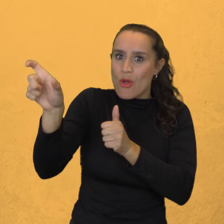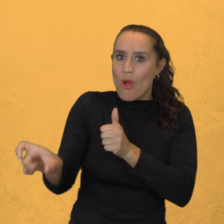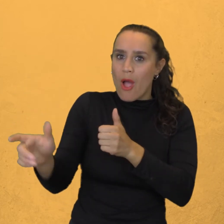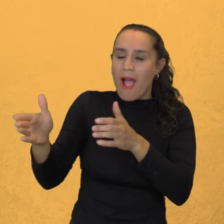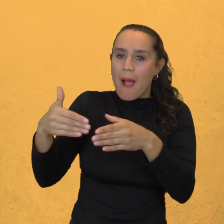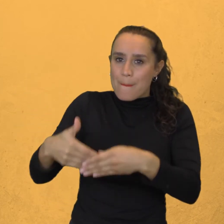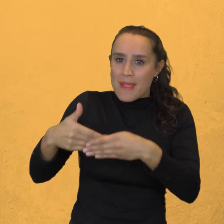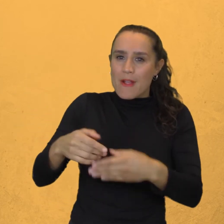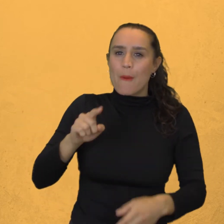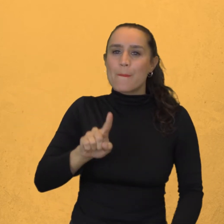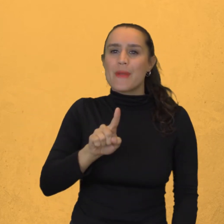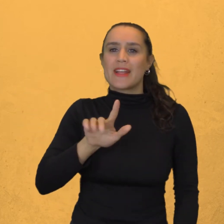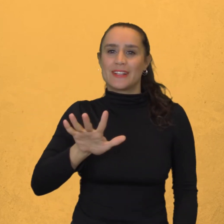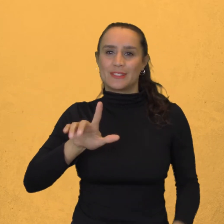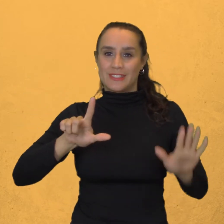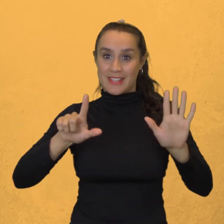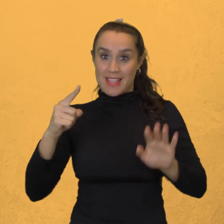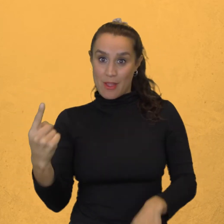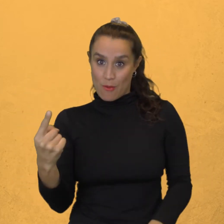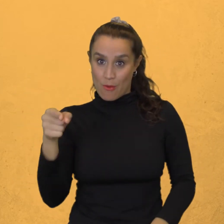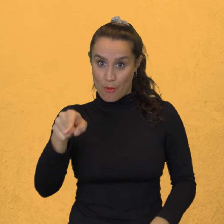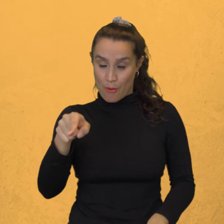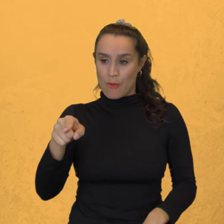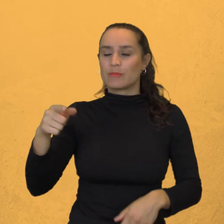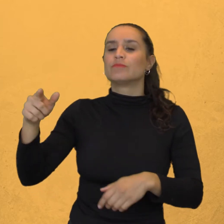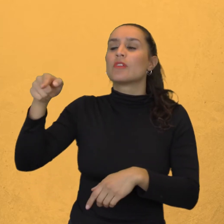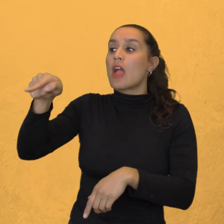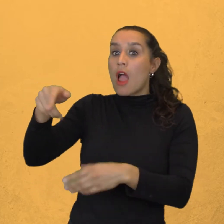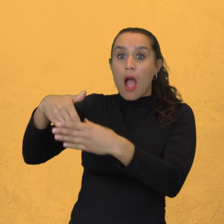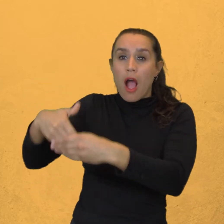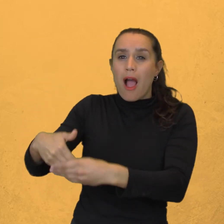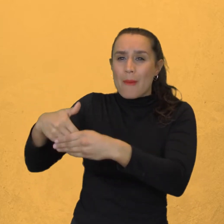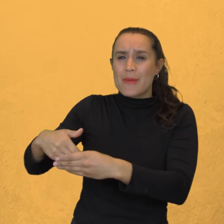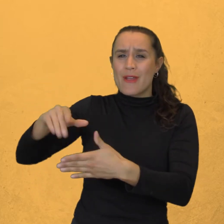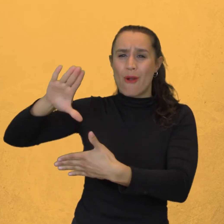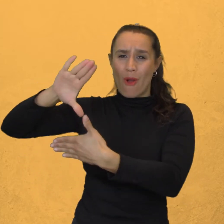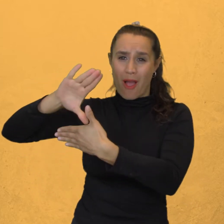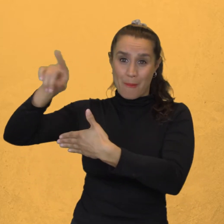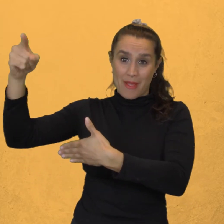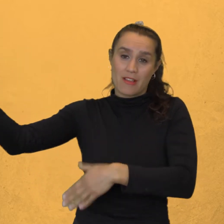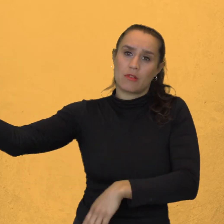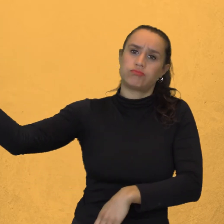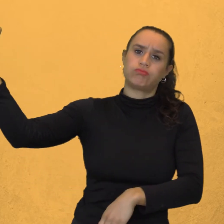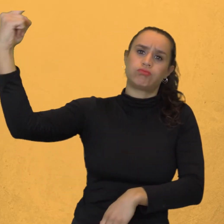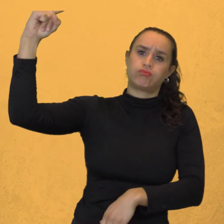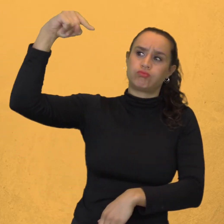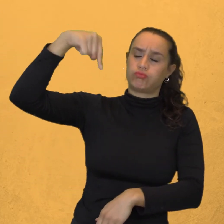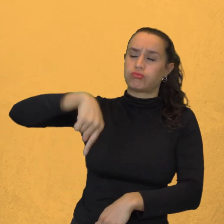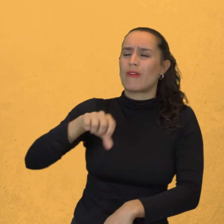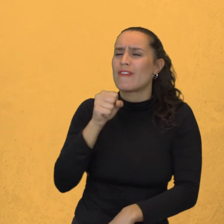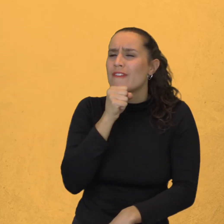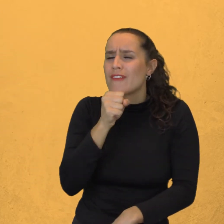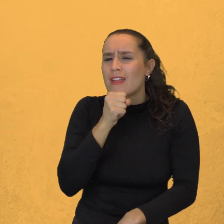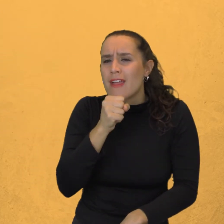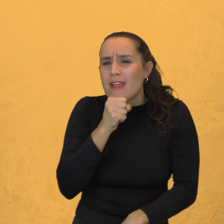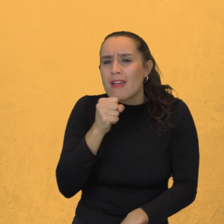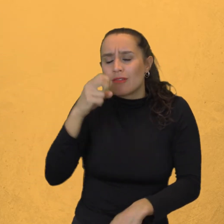Ese amigo, que venía viejo y enfermo de América Llegó con la melancolía propia de los payaneses Y con los pies